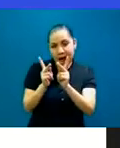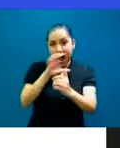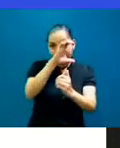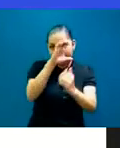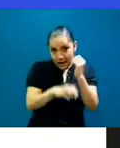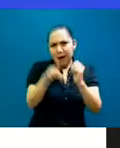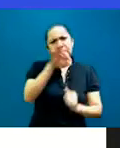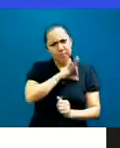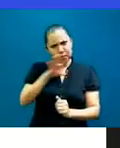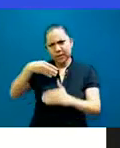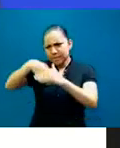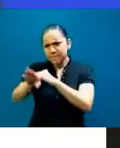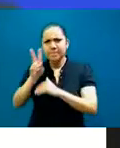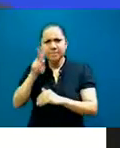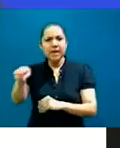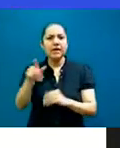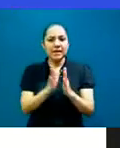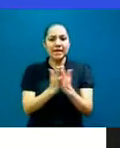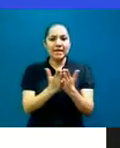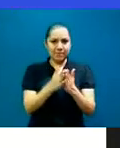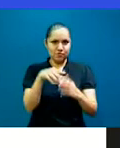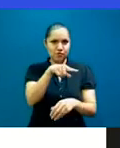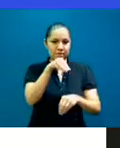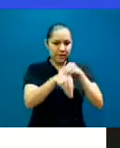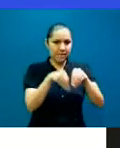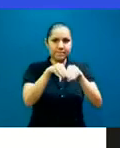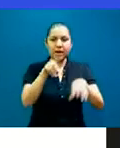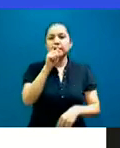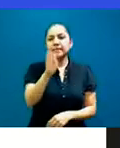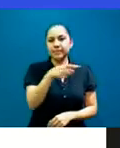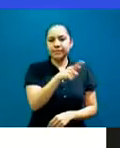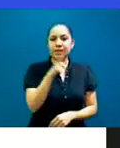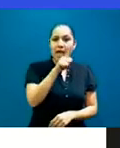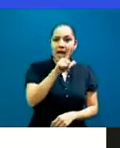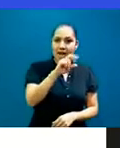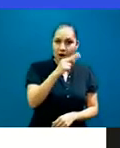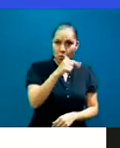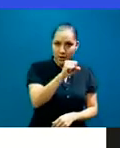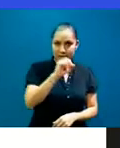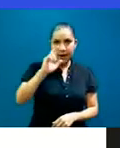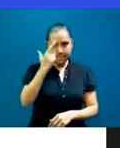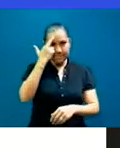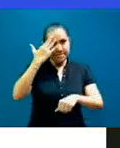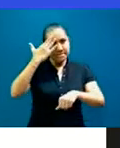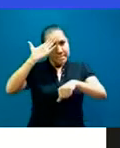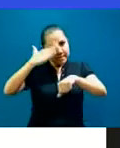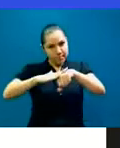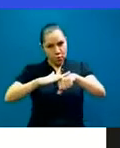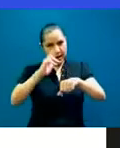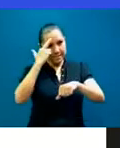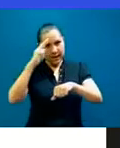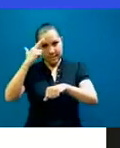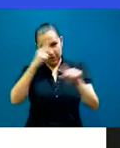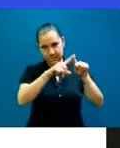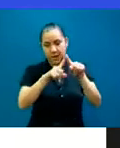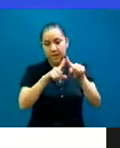publicamos, que se llama Lenguas in Memoria. Este Colegio Mexicano de Intérpretes de Conferencias, como yo les decía, tiene una historia, un